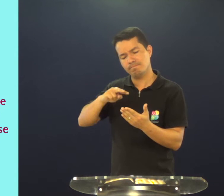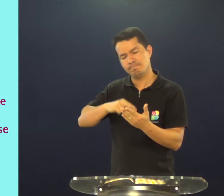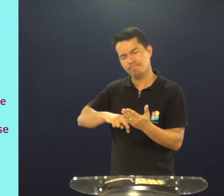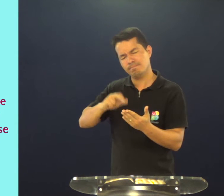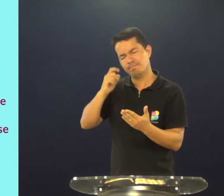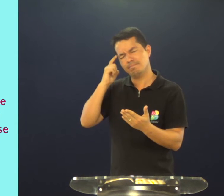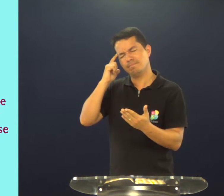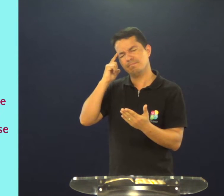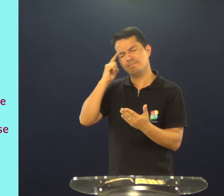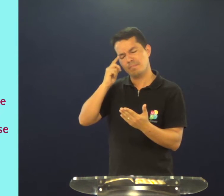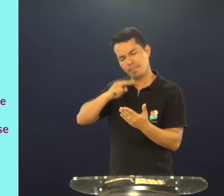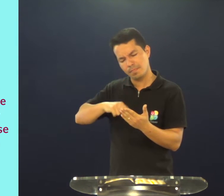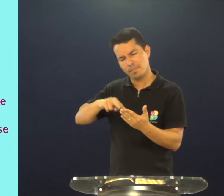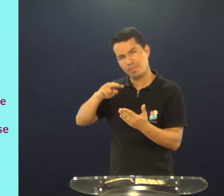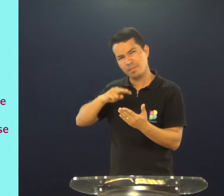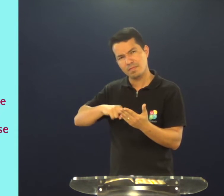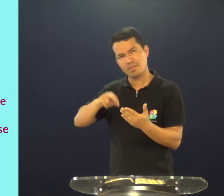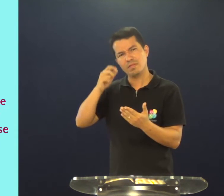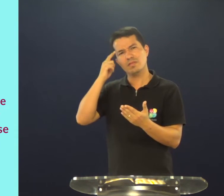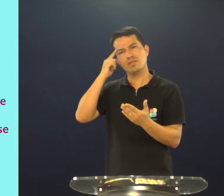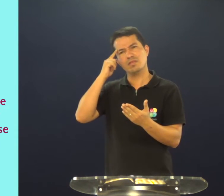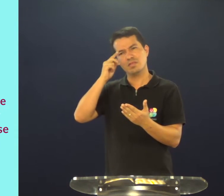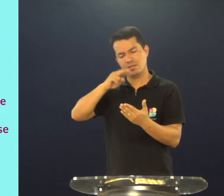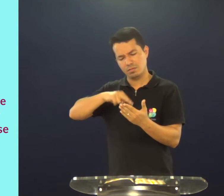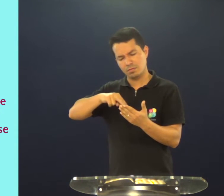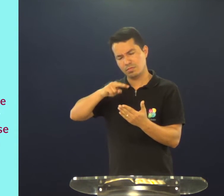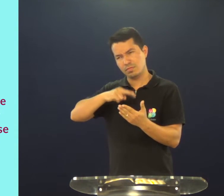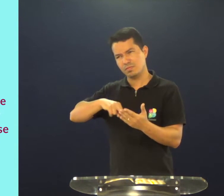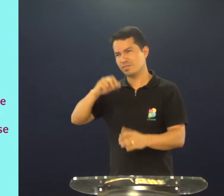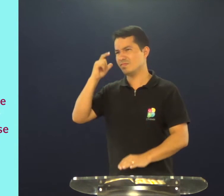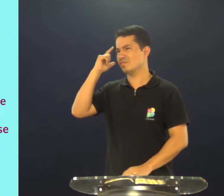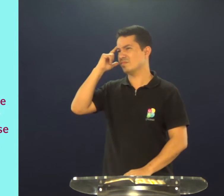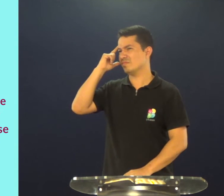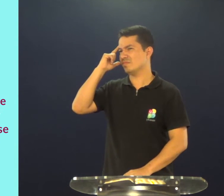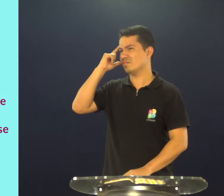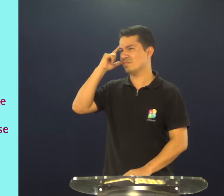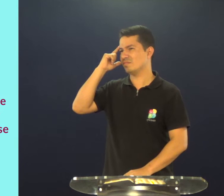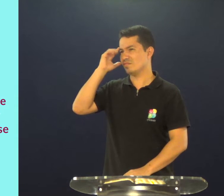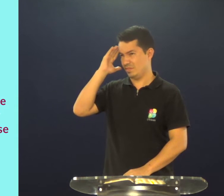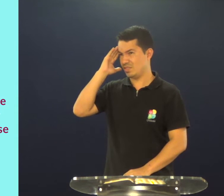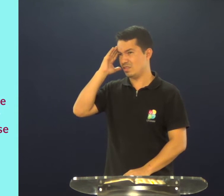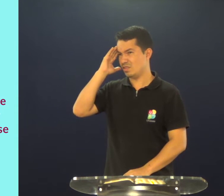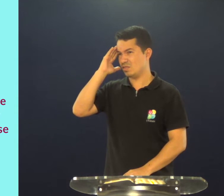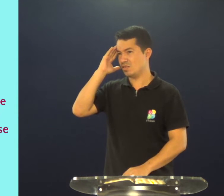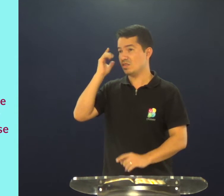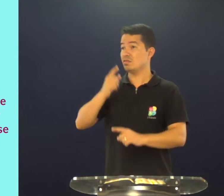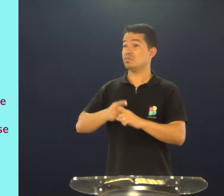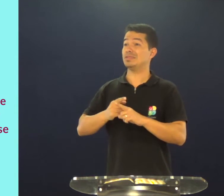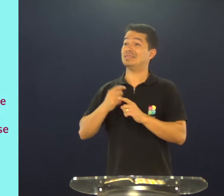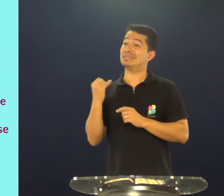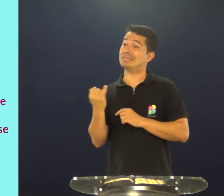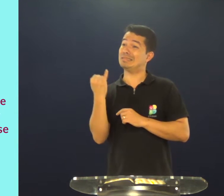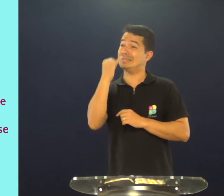ler, refletir, ler, refletir, ler e refletir, isso é importante, entende?